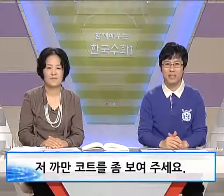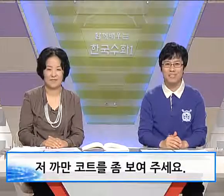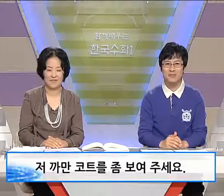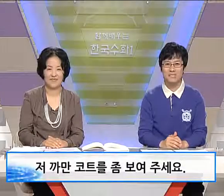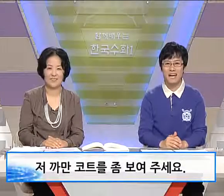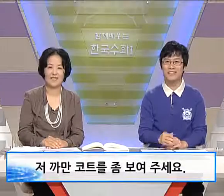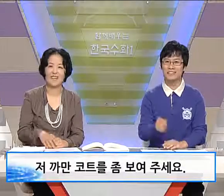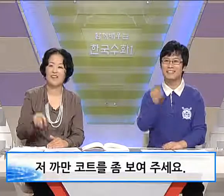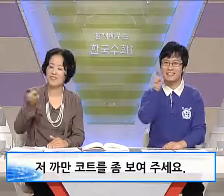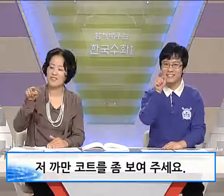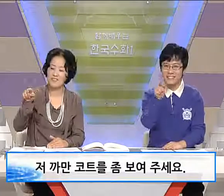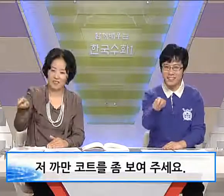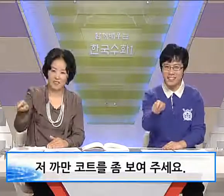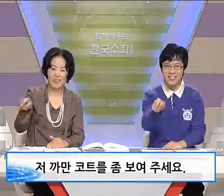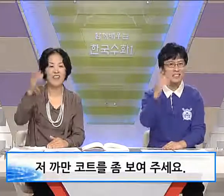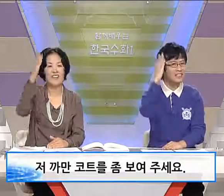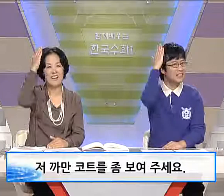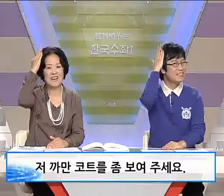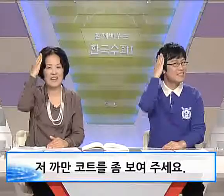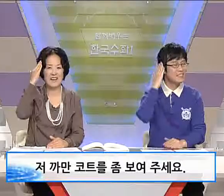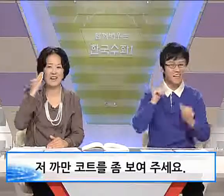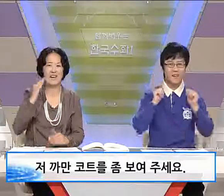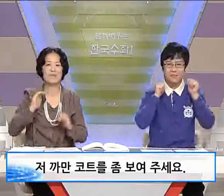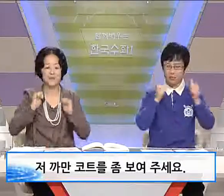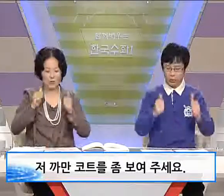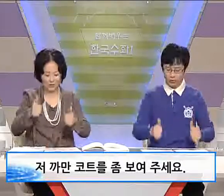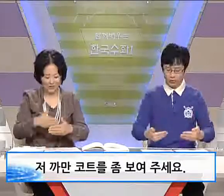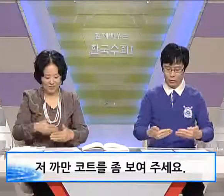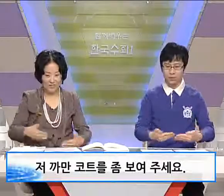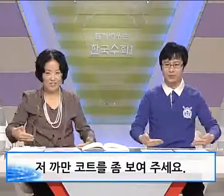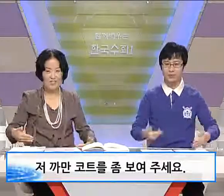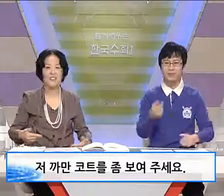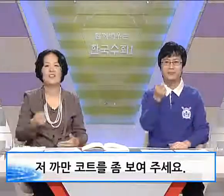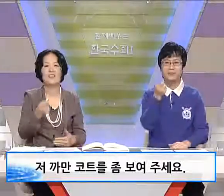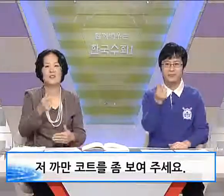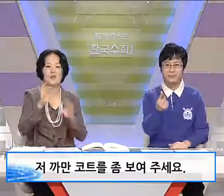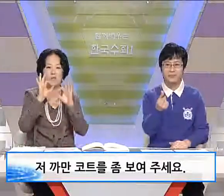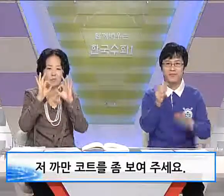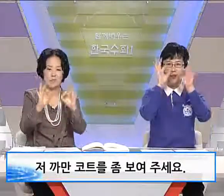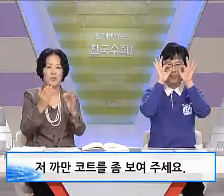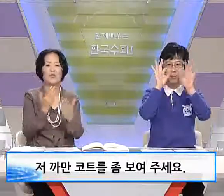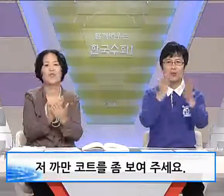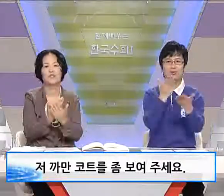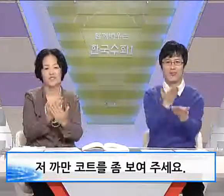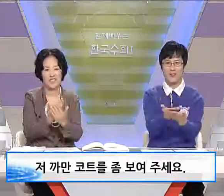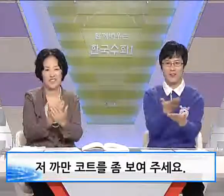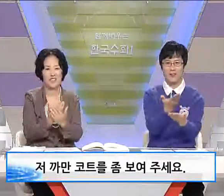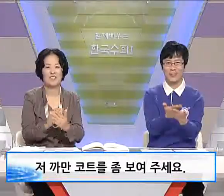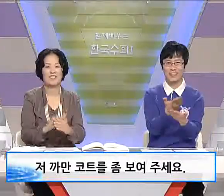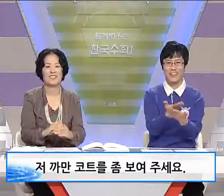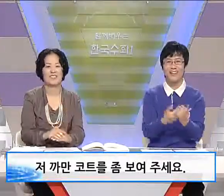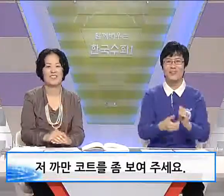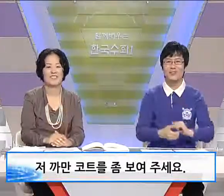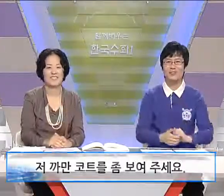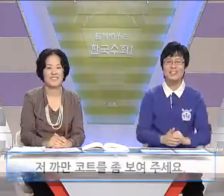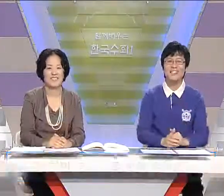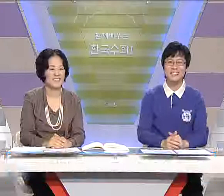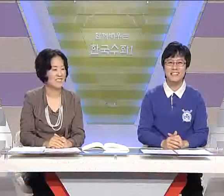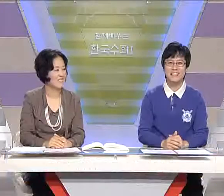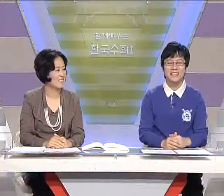하겠습니다. 저기 까만 코트 좀 보여주세요. 네. 우리 현진 학생이